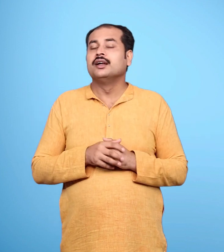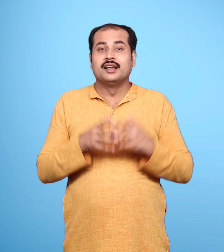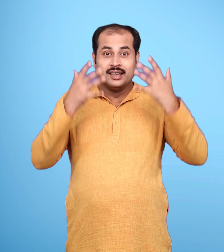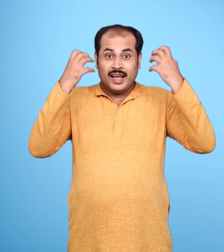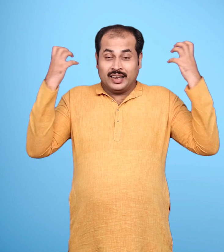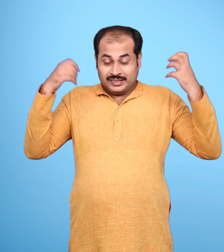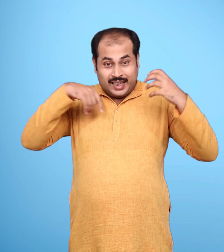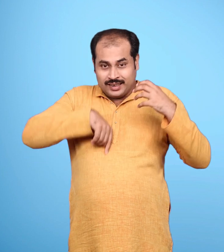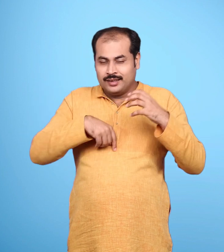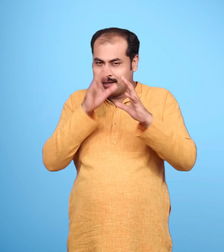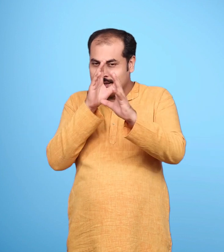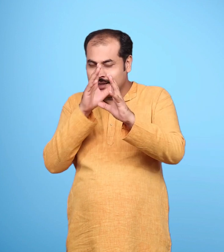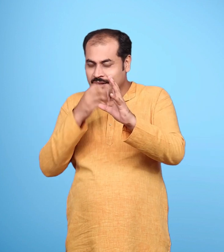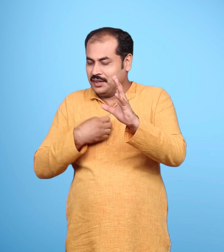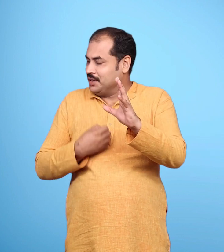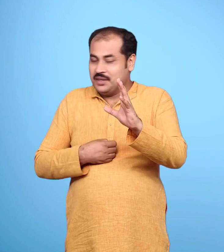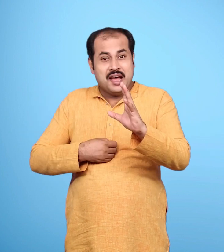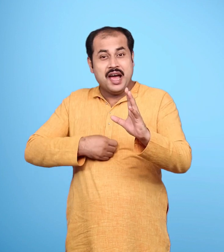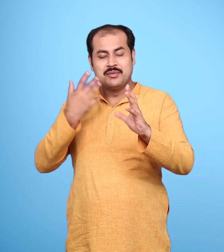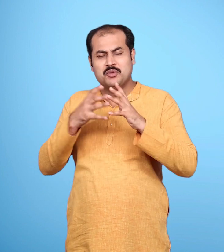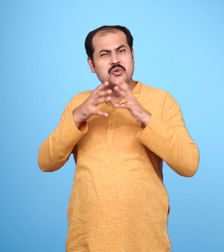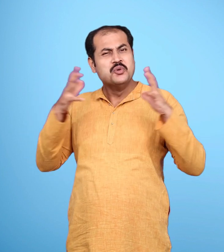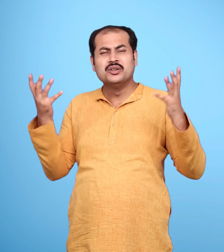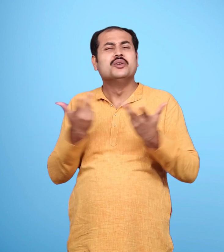वह प्रसन्य था उसकी चाल सफल हो गई थी